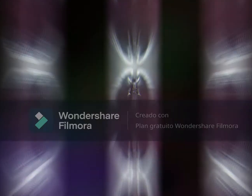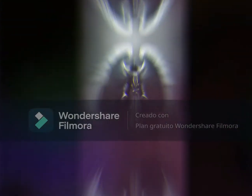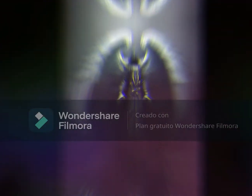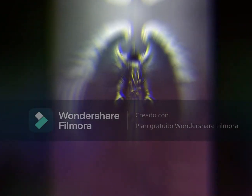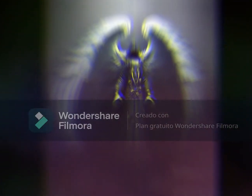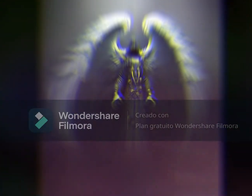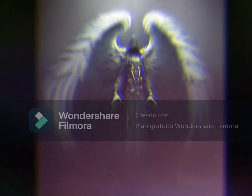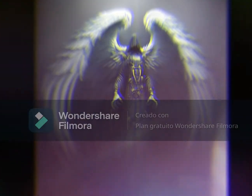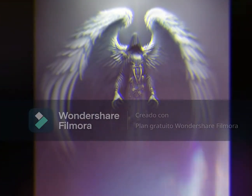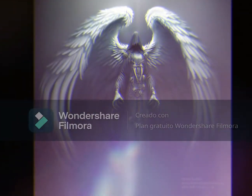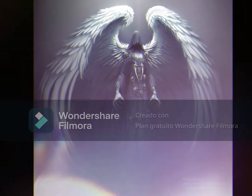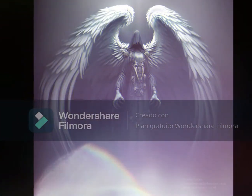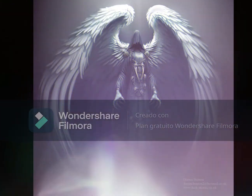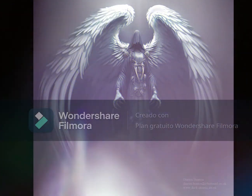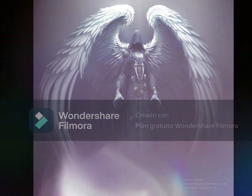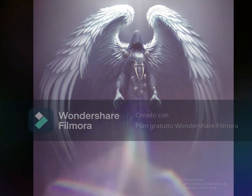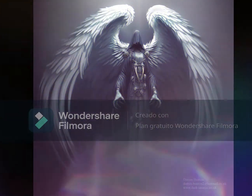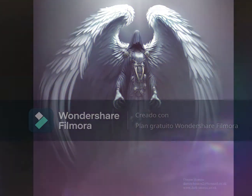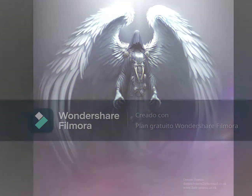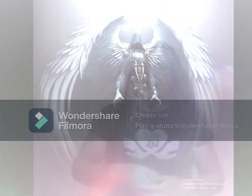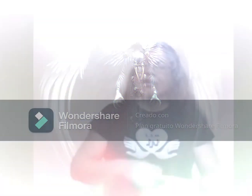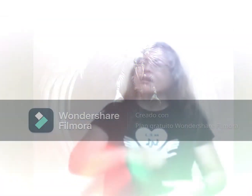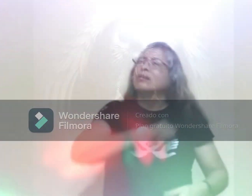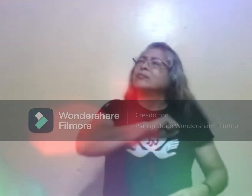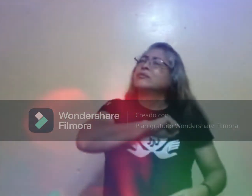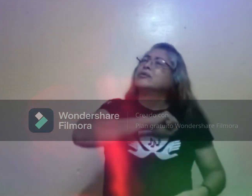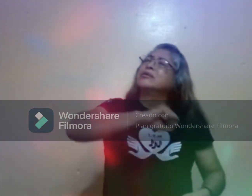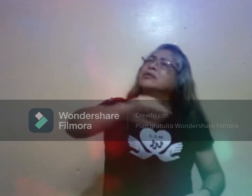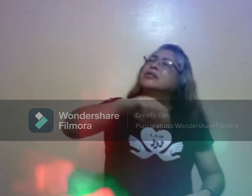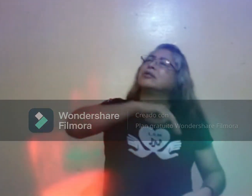Venga a nosotros tu reino